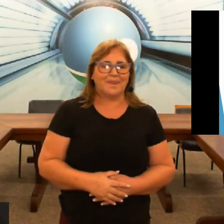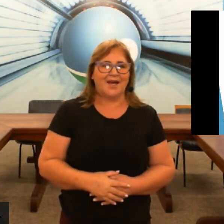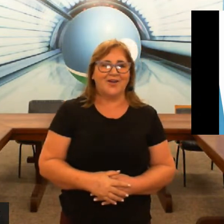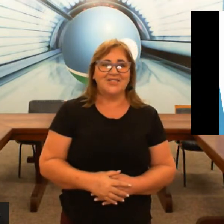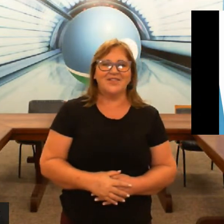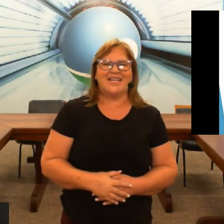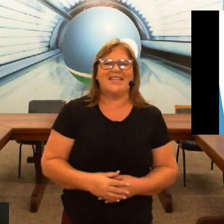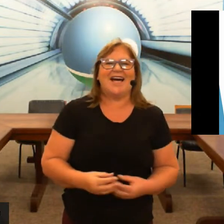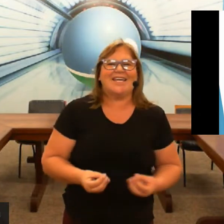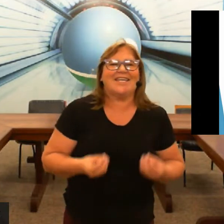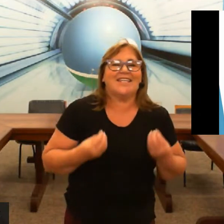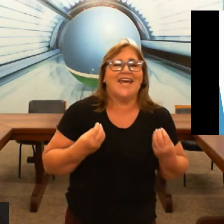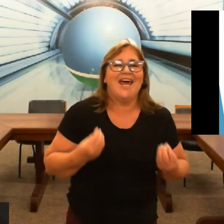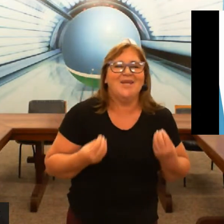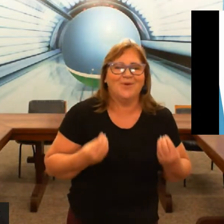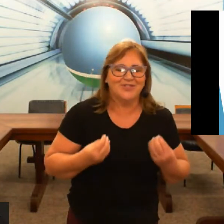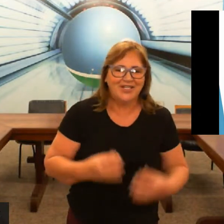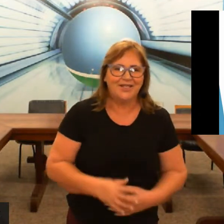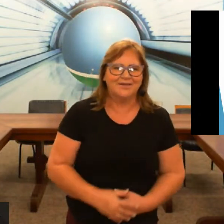agora se você quer dar aquele bom dia